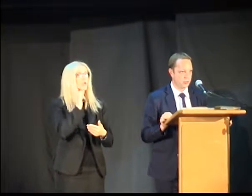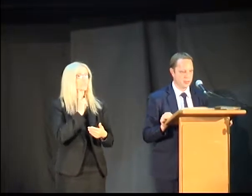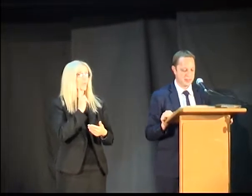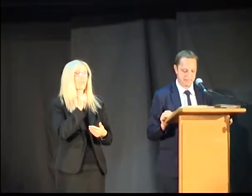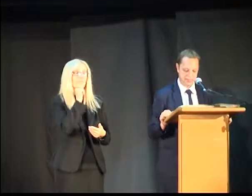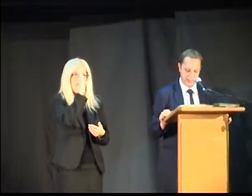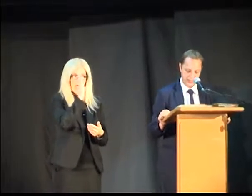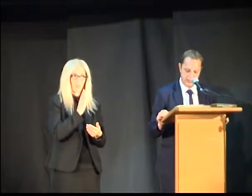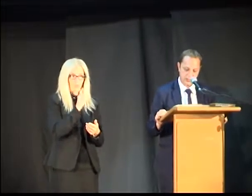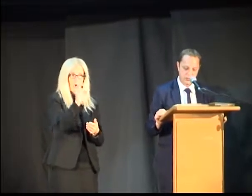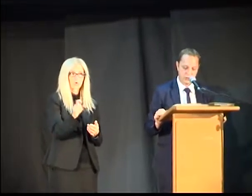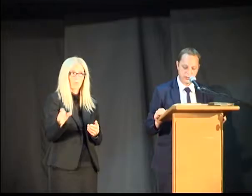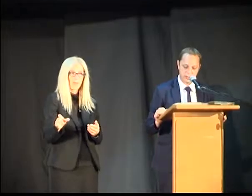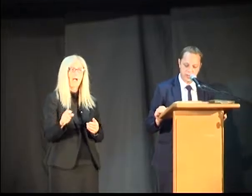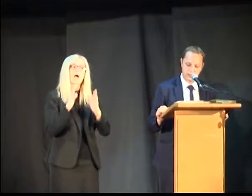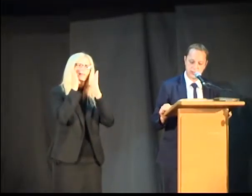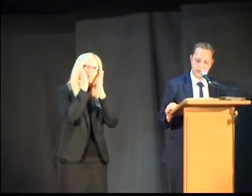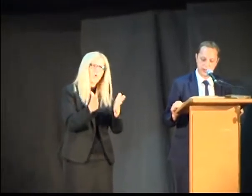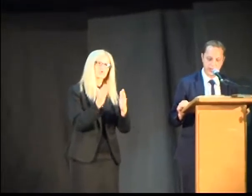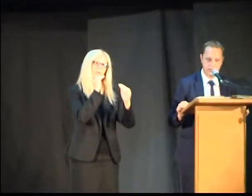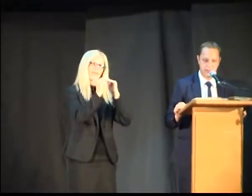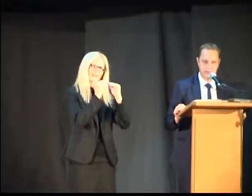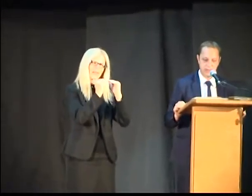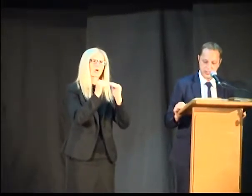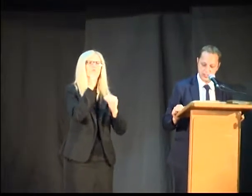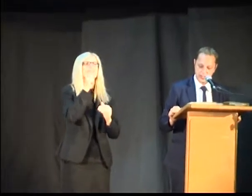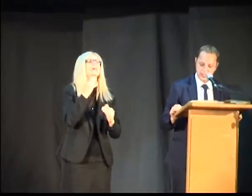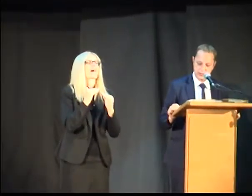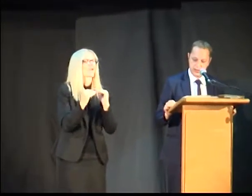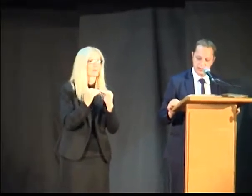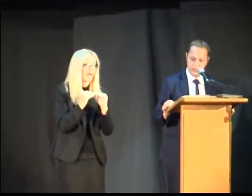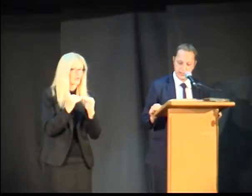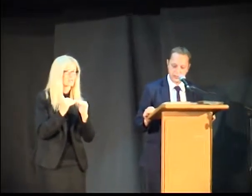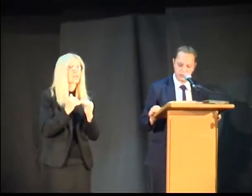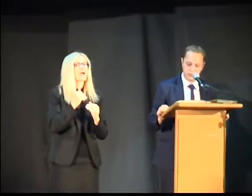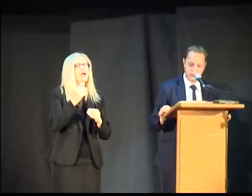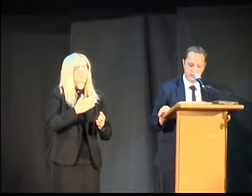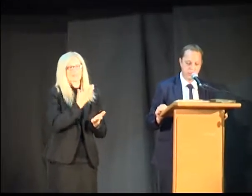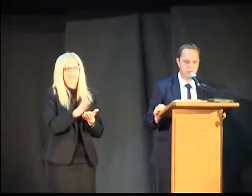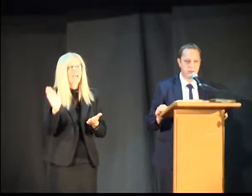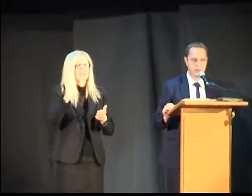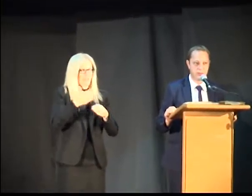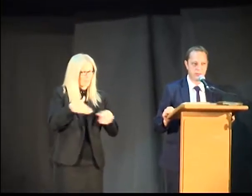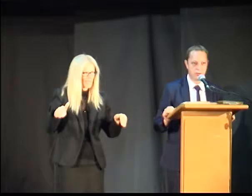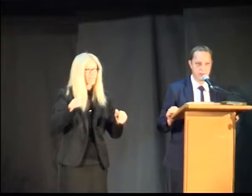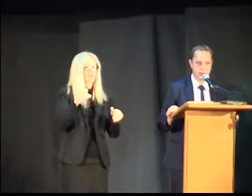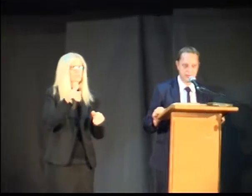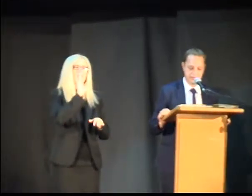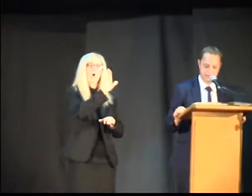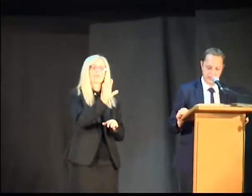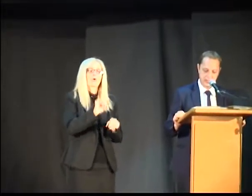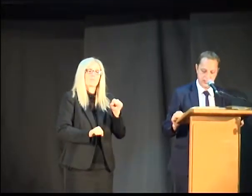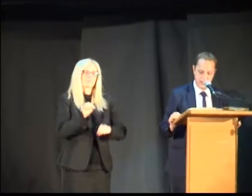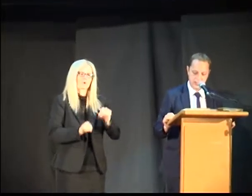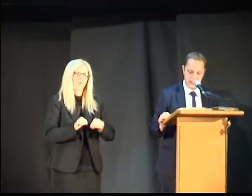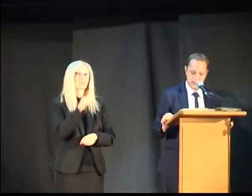naglovim osobama, da poštoje jednakost i ravnopravnost, da razbije predrasuda o njihovim mogućnostima i sposobnostima?